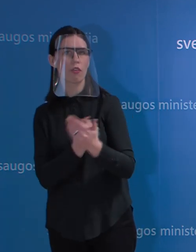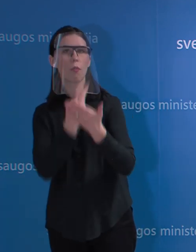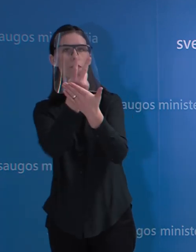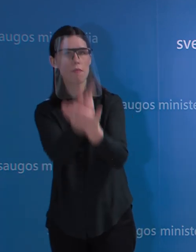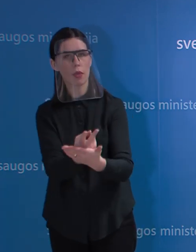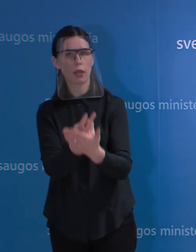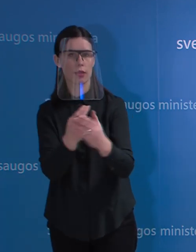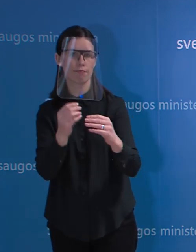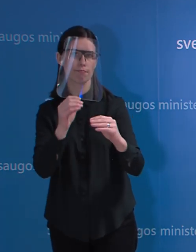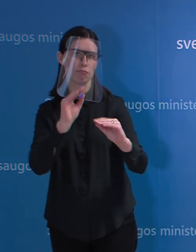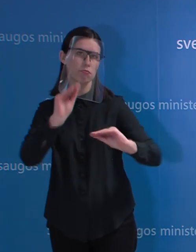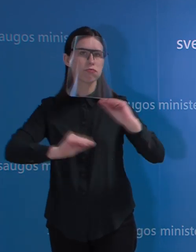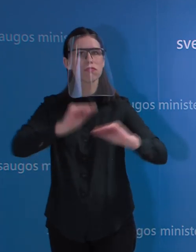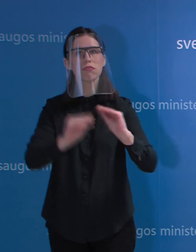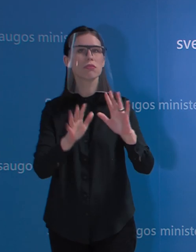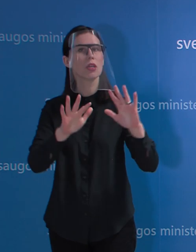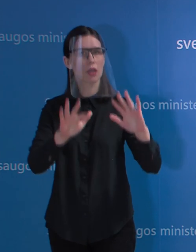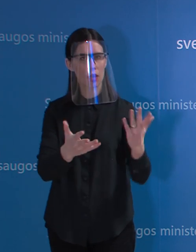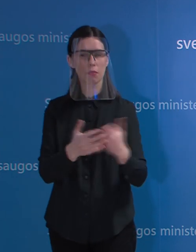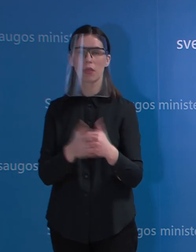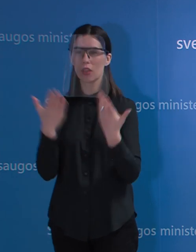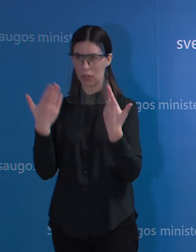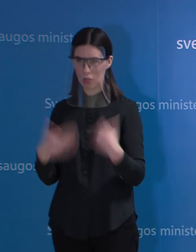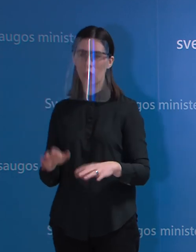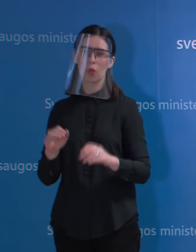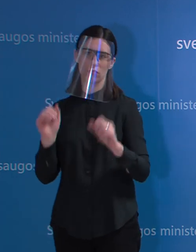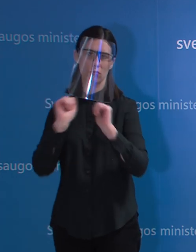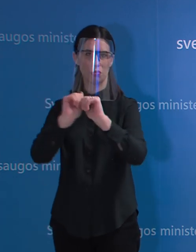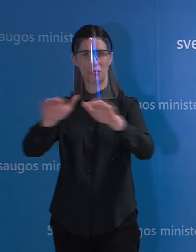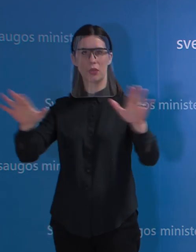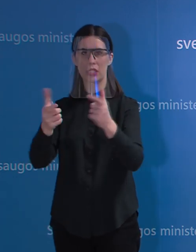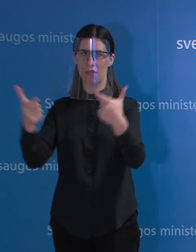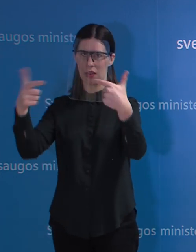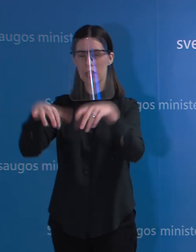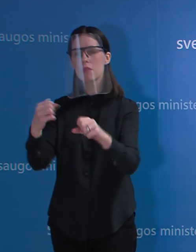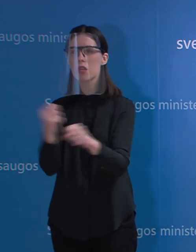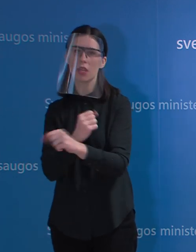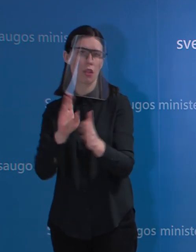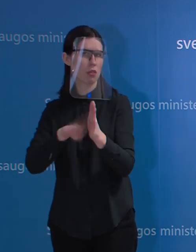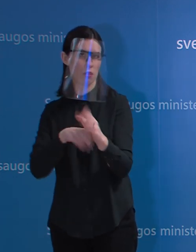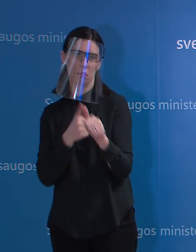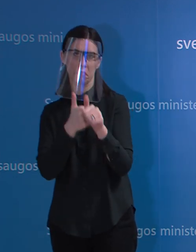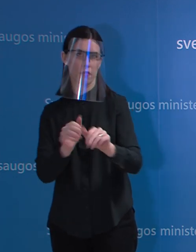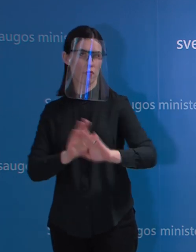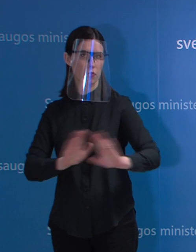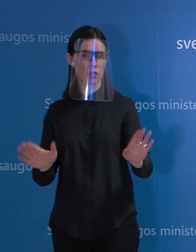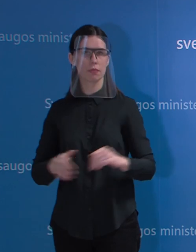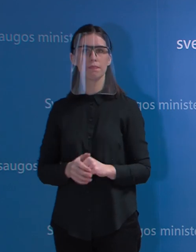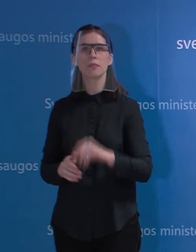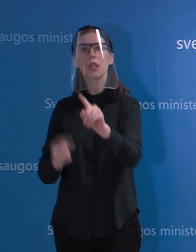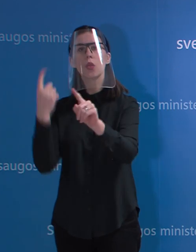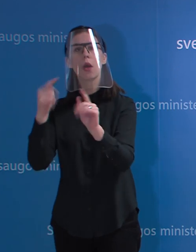parengti pateikti savo valdybėm, tiesiog reikia jomis vadovautis. Nors koronavirusas